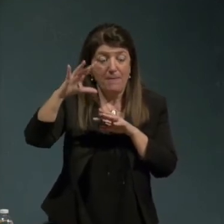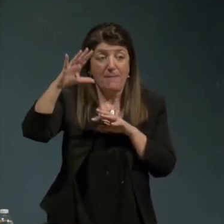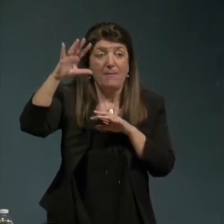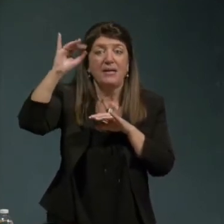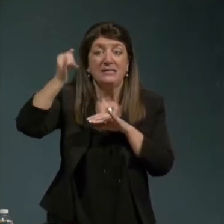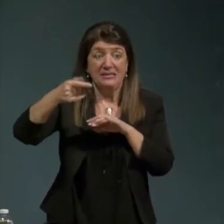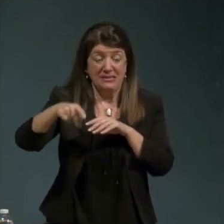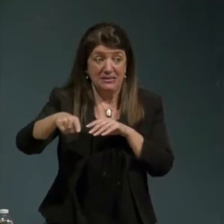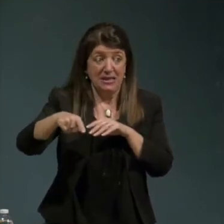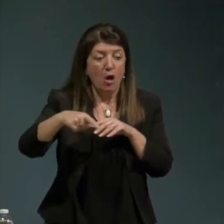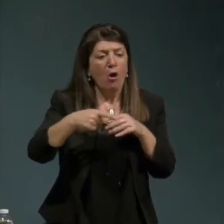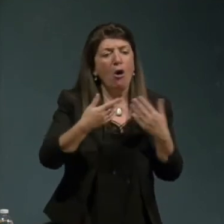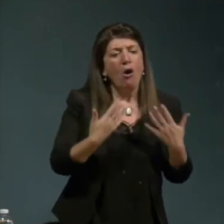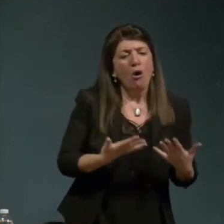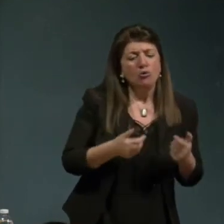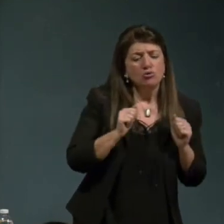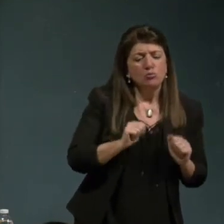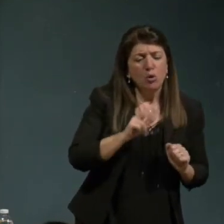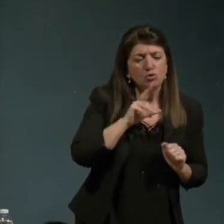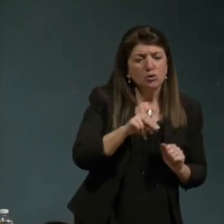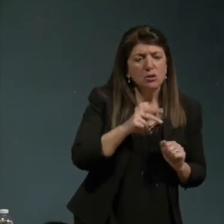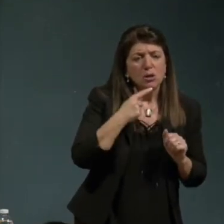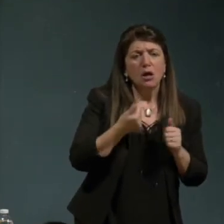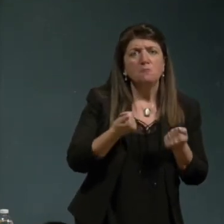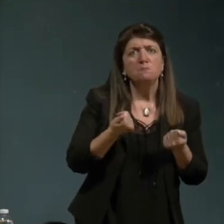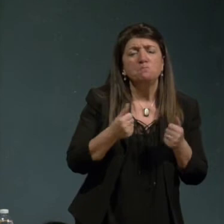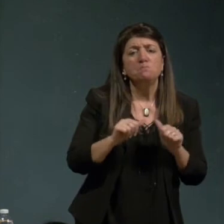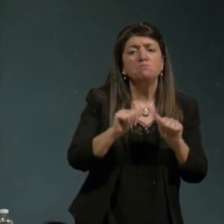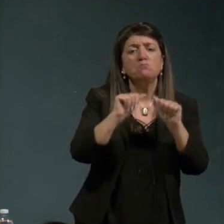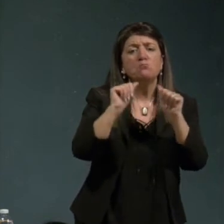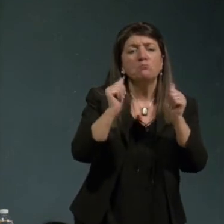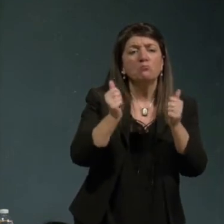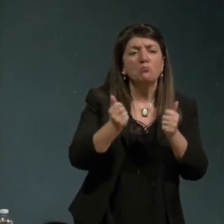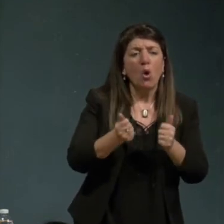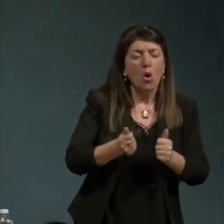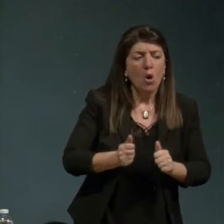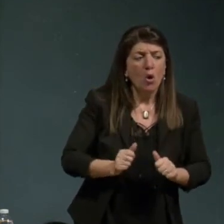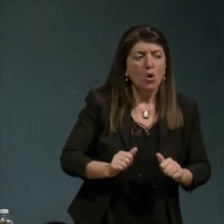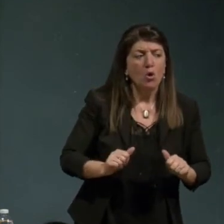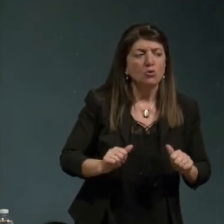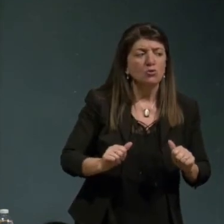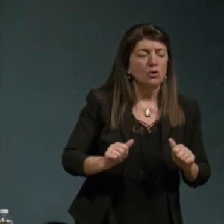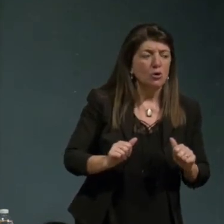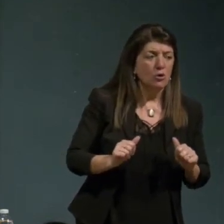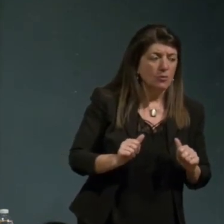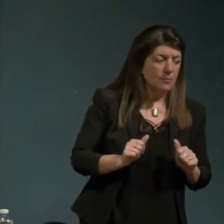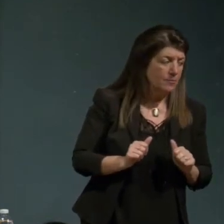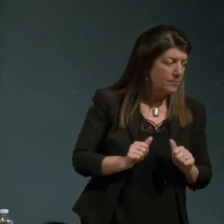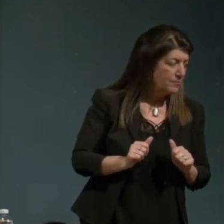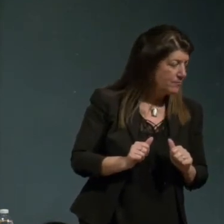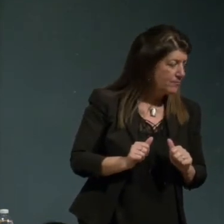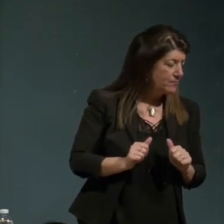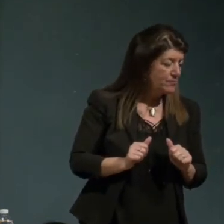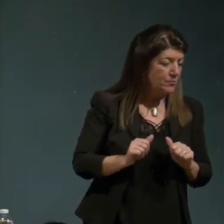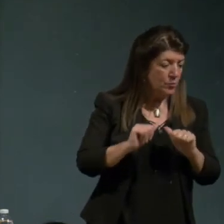posso dire che il modo di insegnanza della